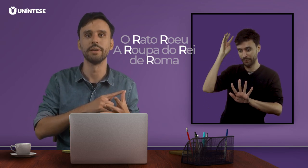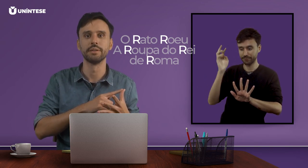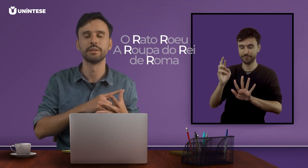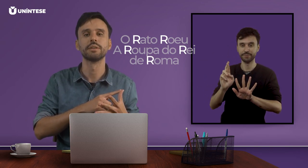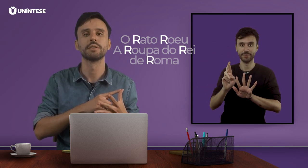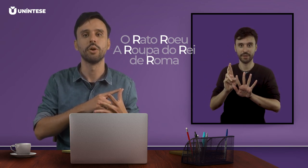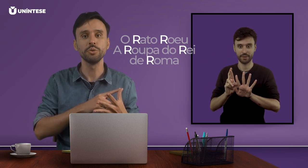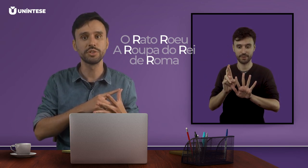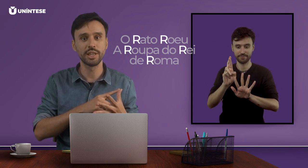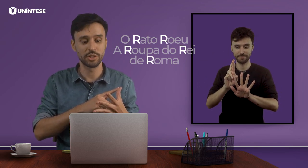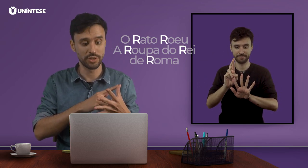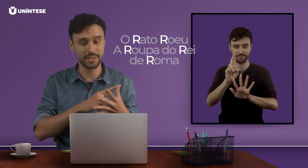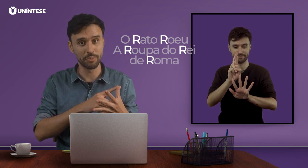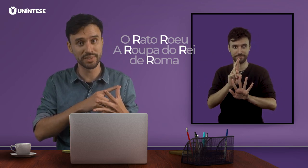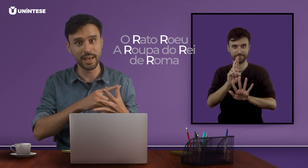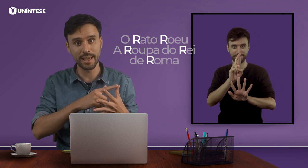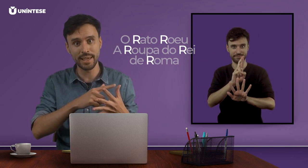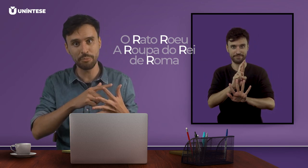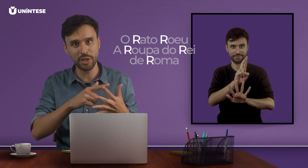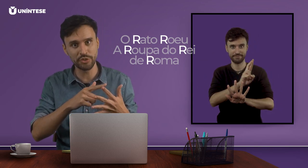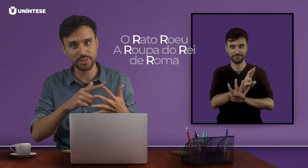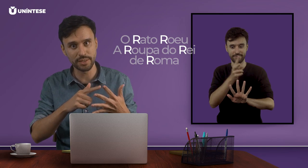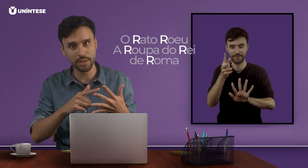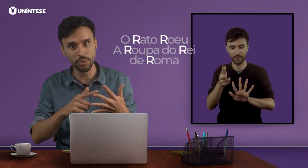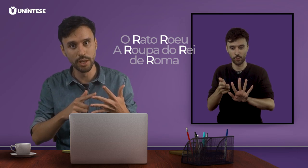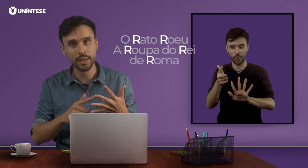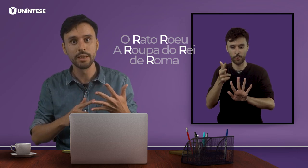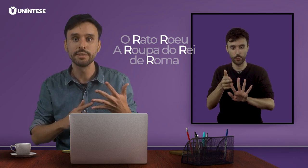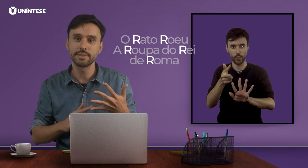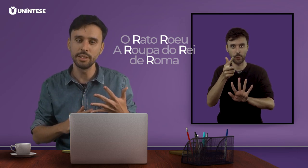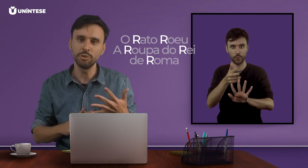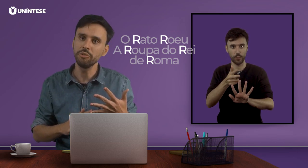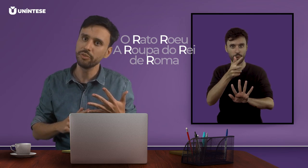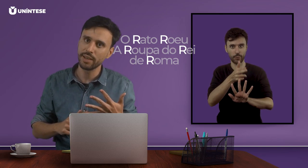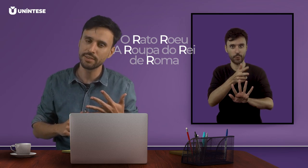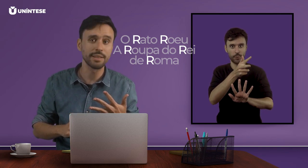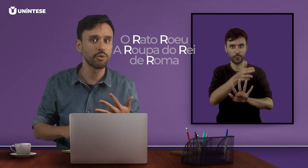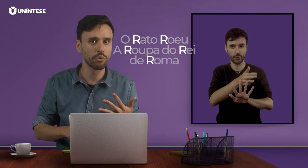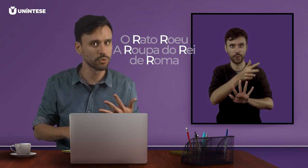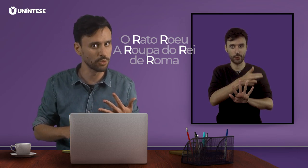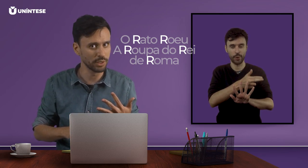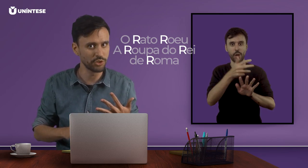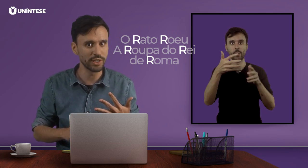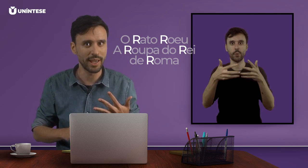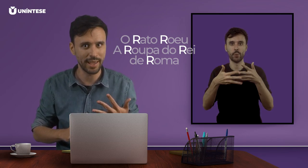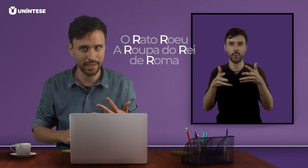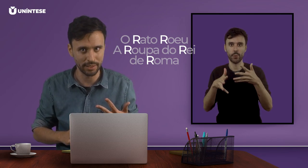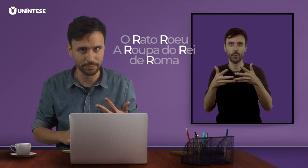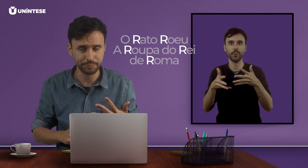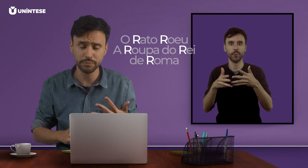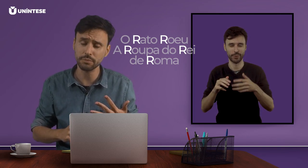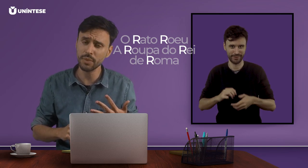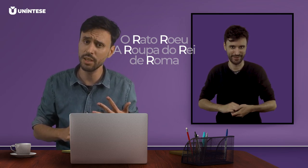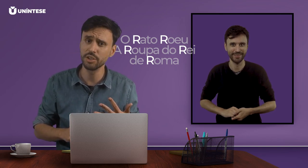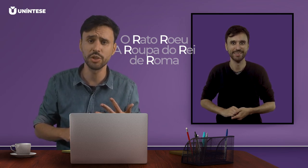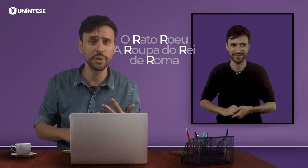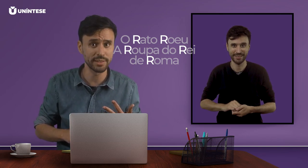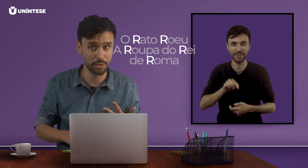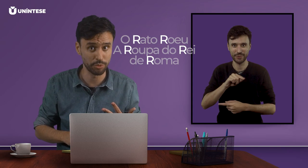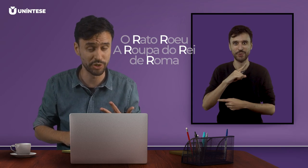Ou seja, nós temos a repetição cinco vezes da consoante R. Este é um exemplo de